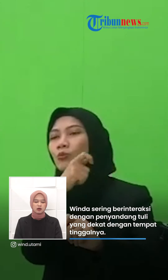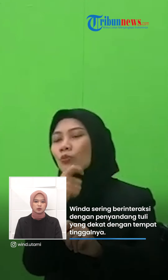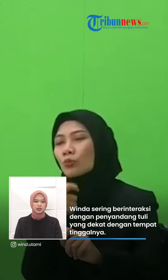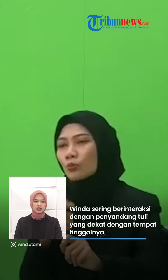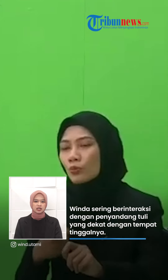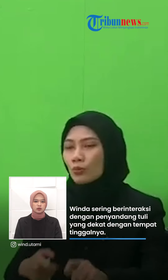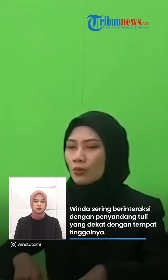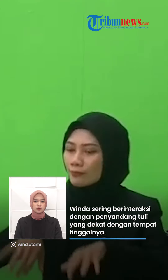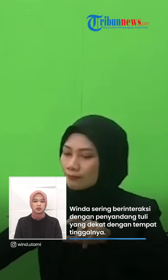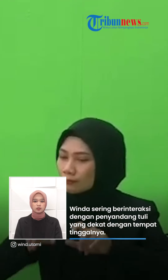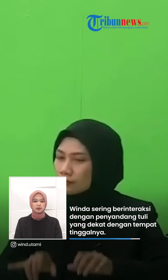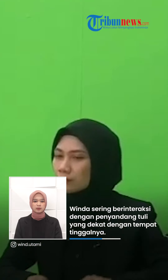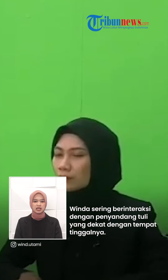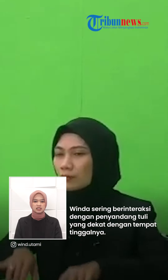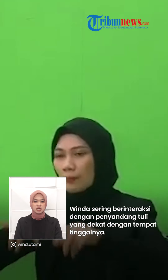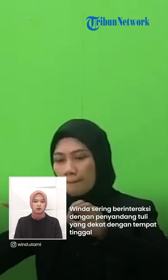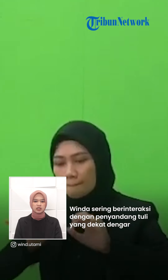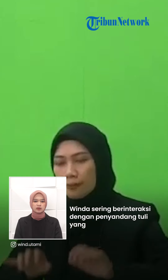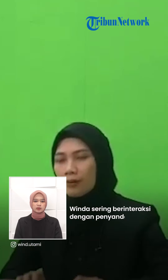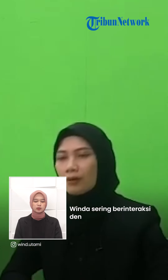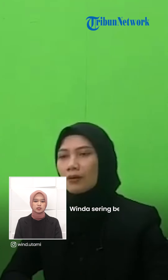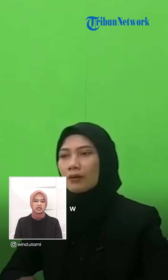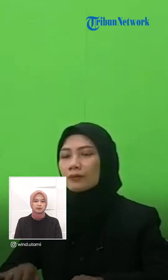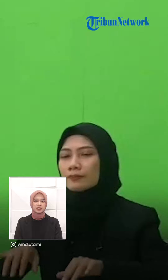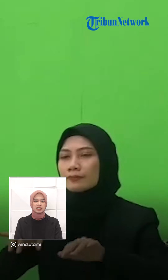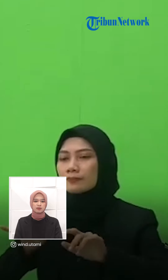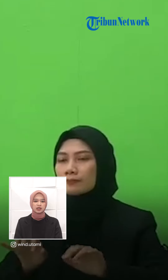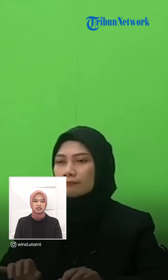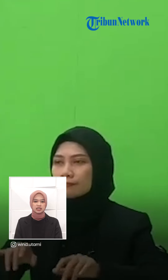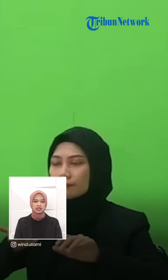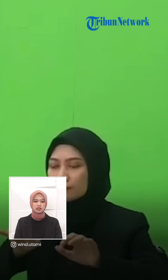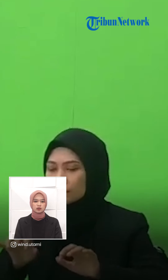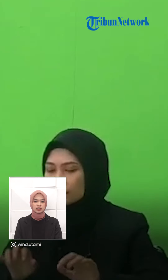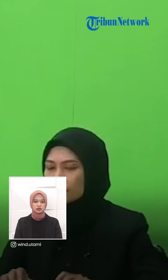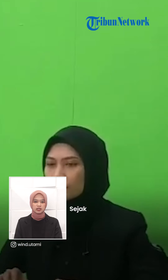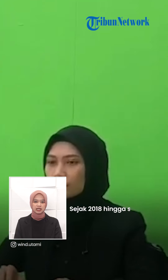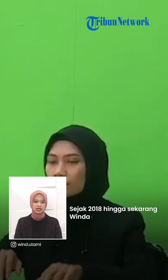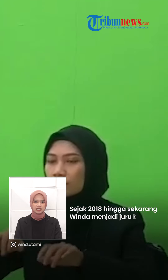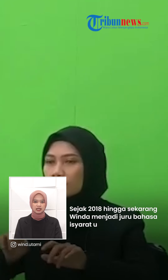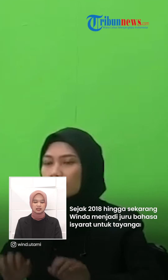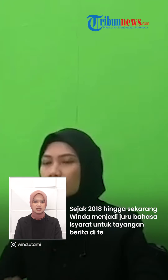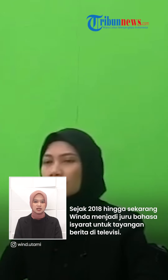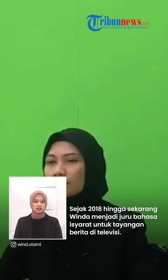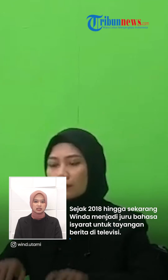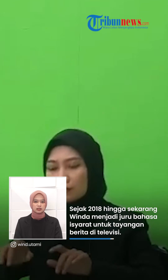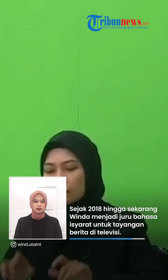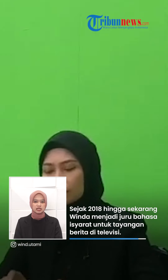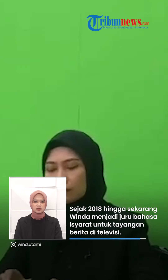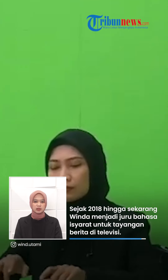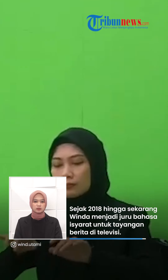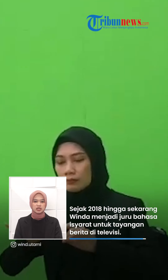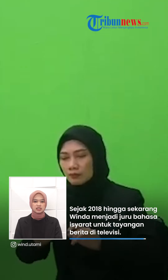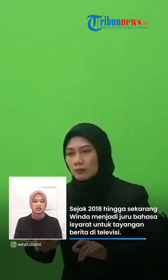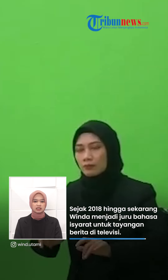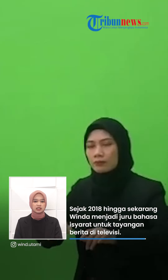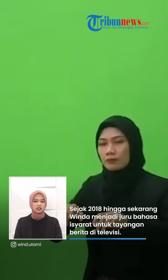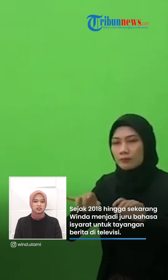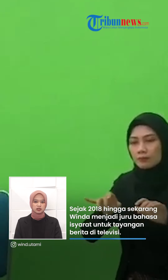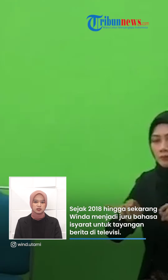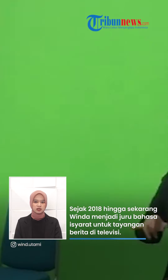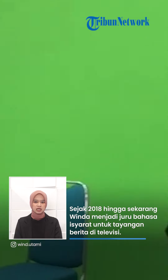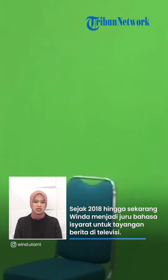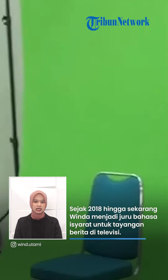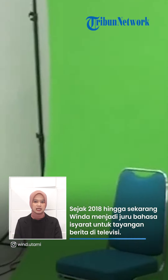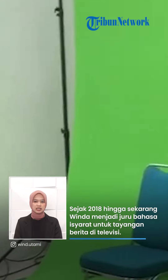Namun pada tahun 2015, Winda memutuskan pindah bekerja di kota Surakarta Saat itu, dia sempat merasakan